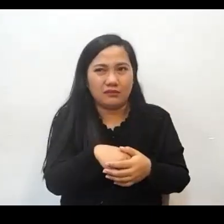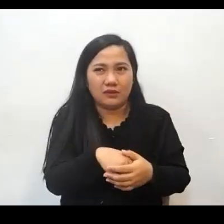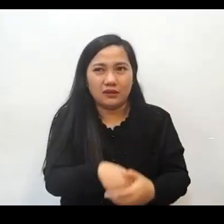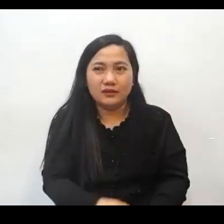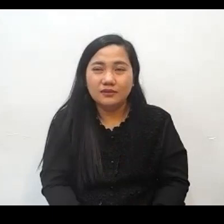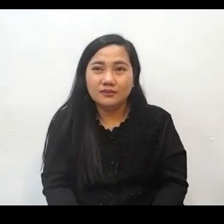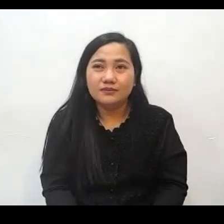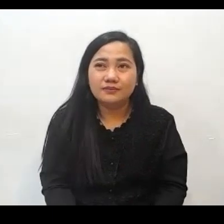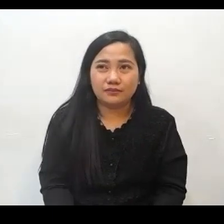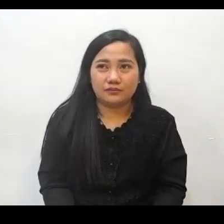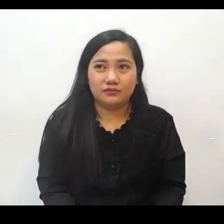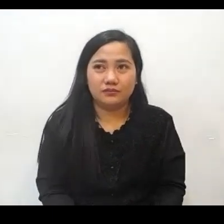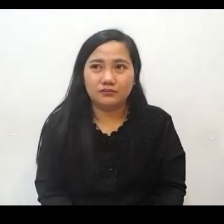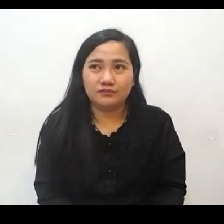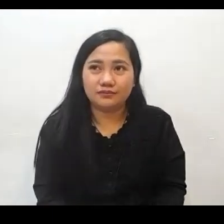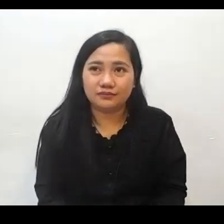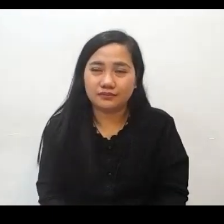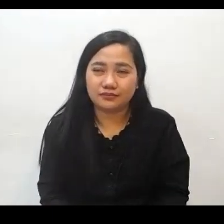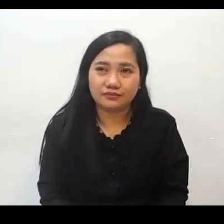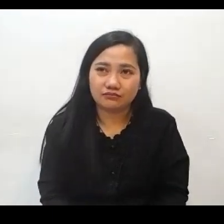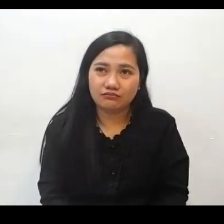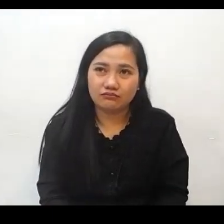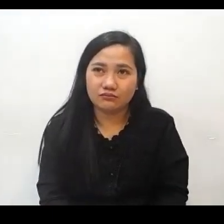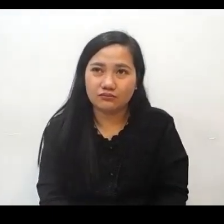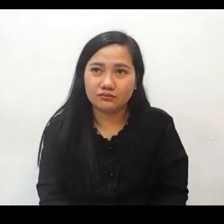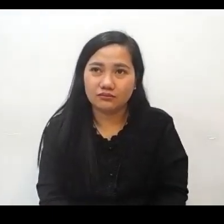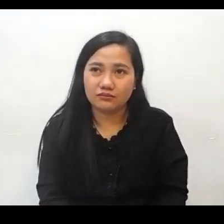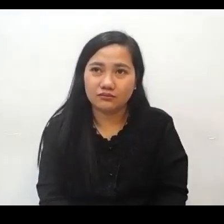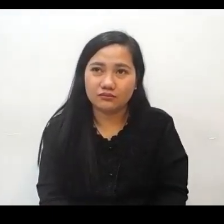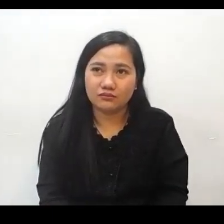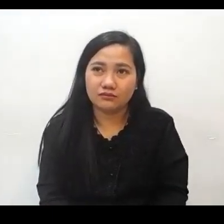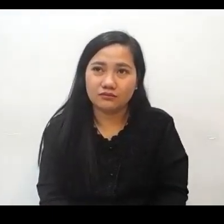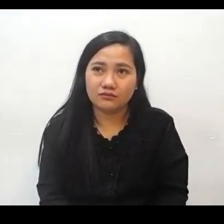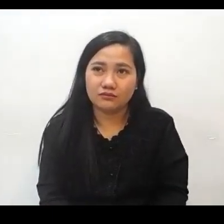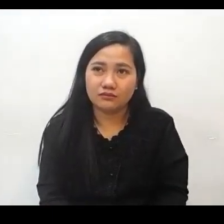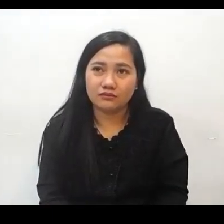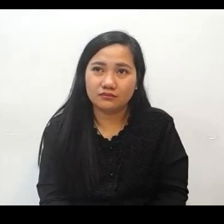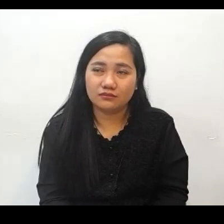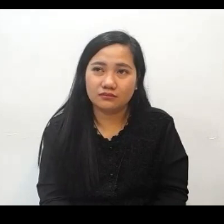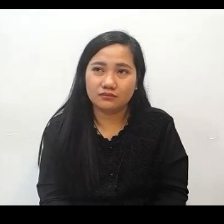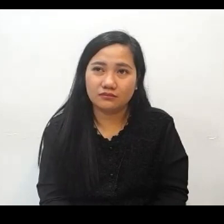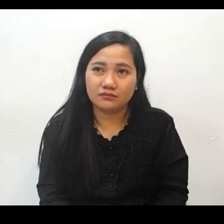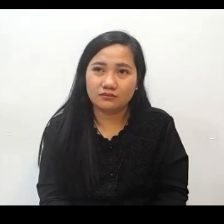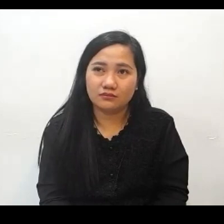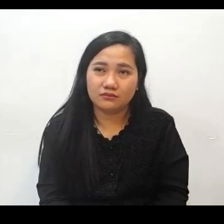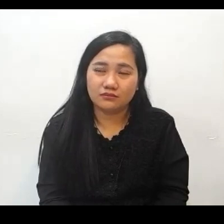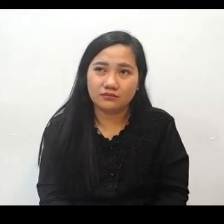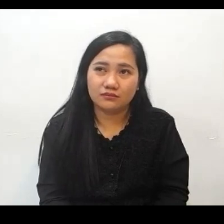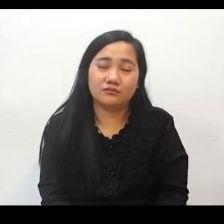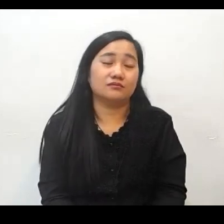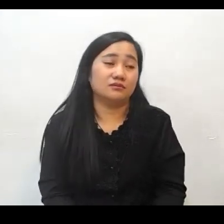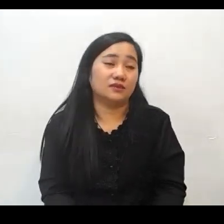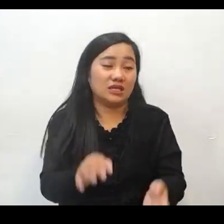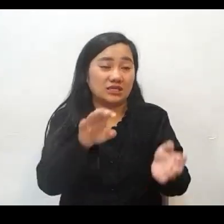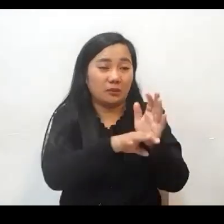Even though it goes on the water, if the water comes in the boat, there's a problem.